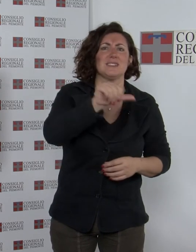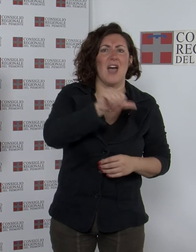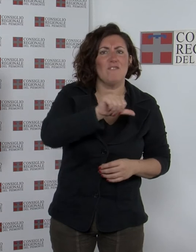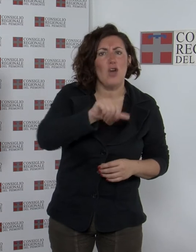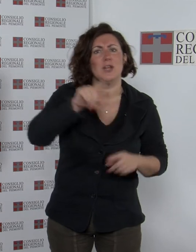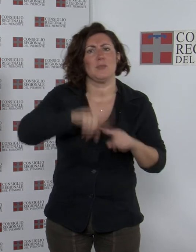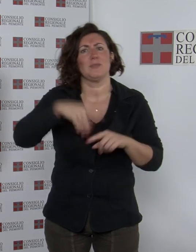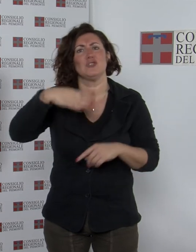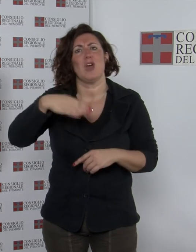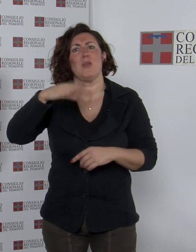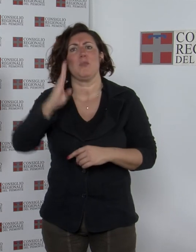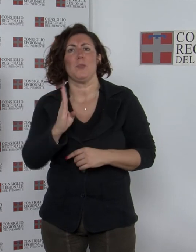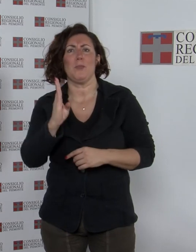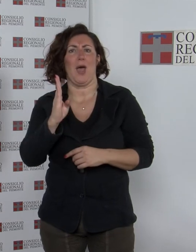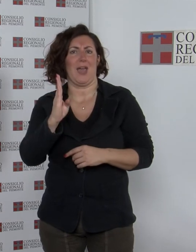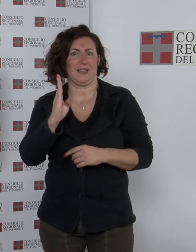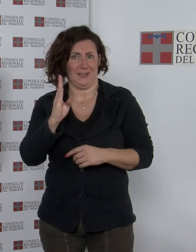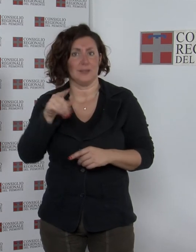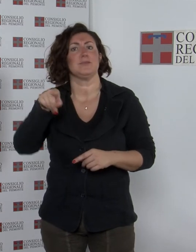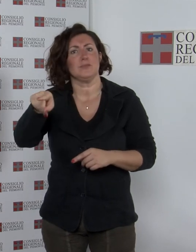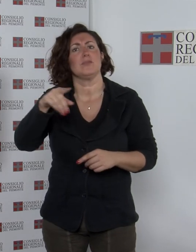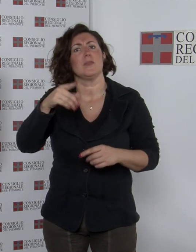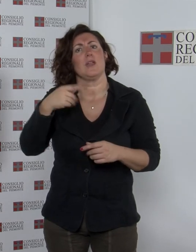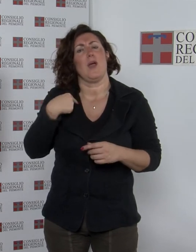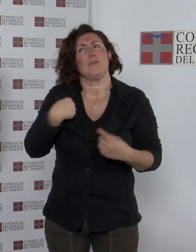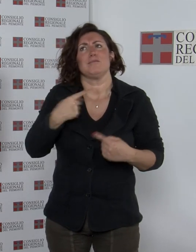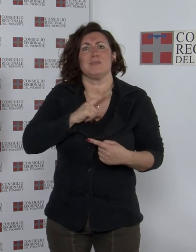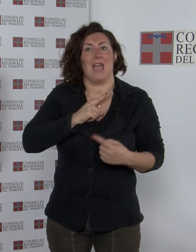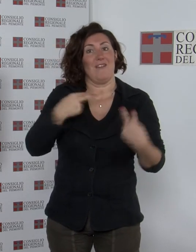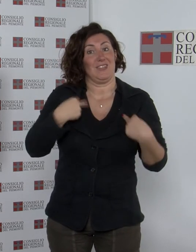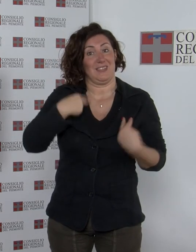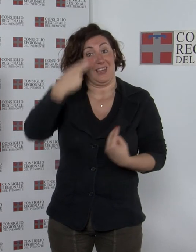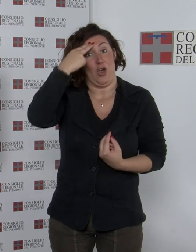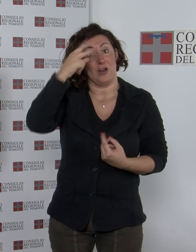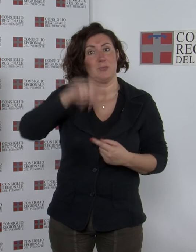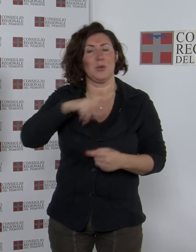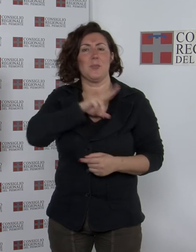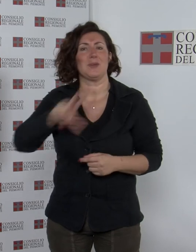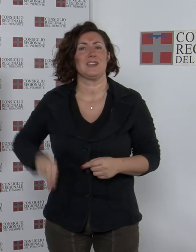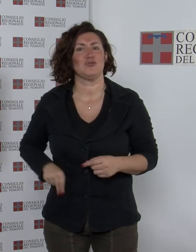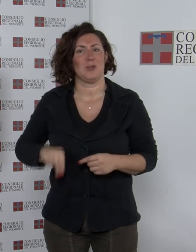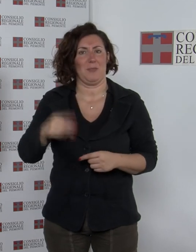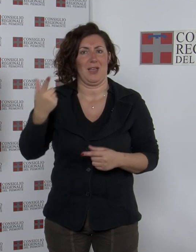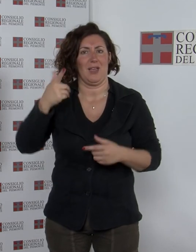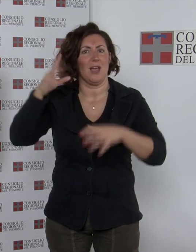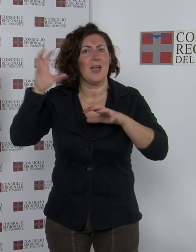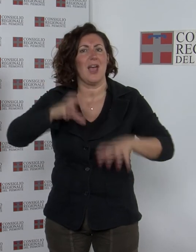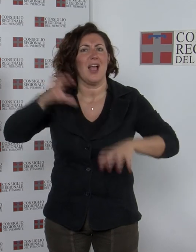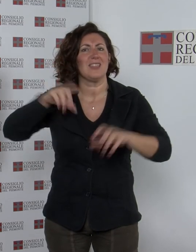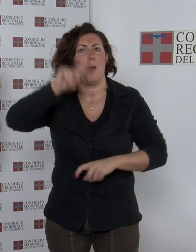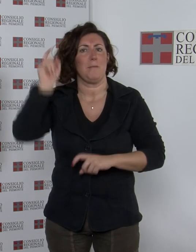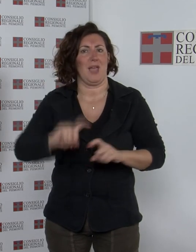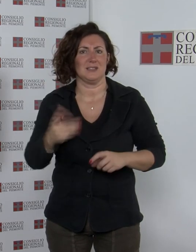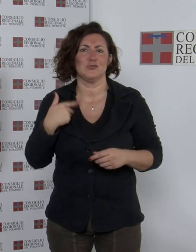parm la mia vita i miei ricordi e un principe nella tempesta i racconti spazzano tra aneddoti e curiosità momenti